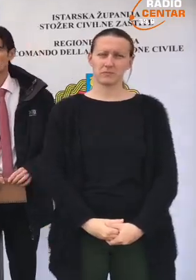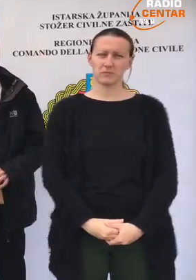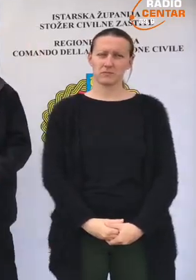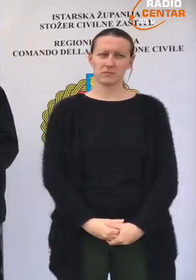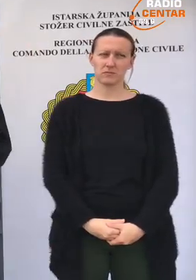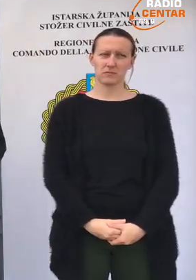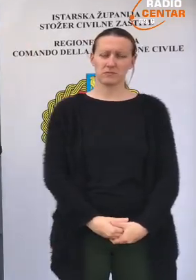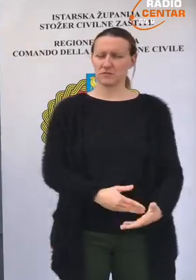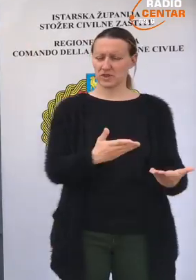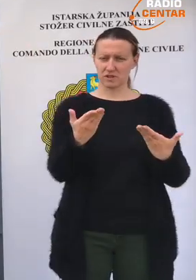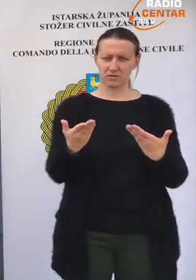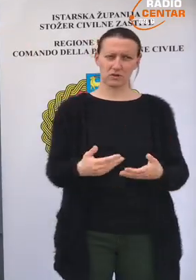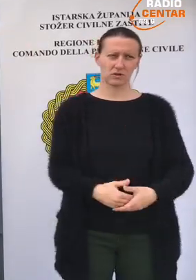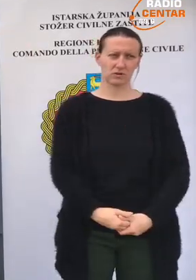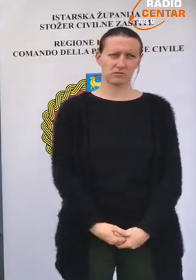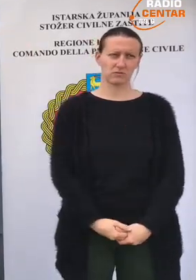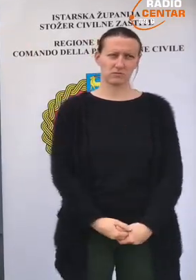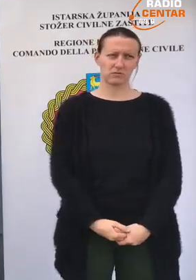Izvolite.